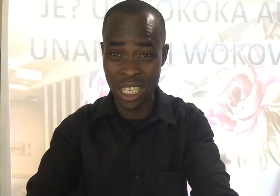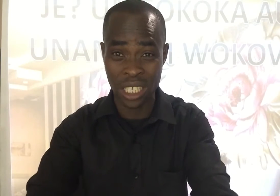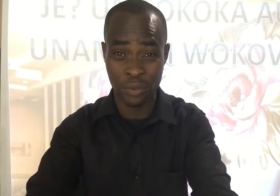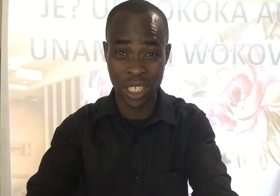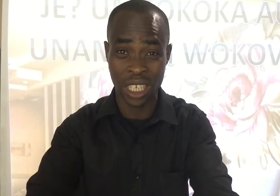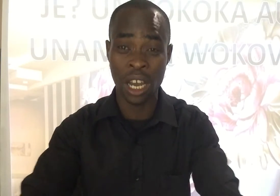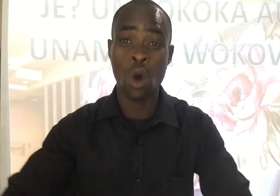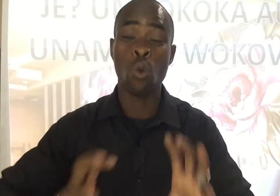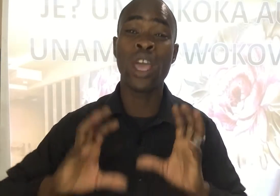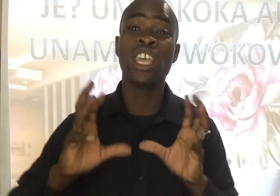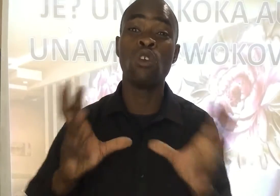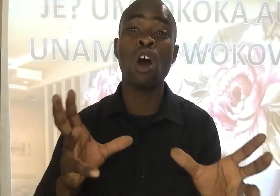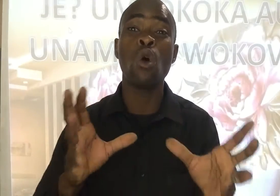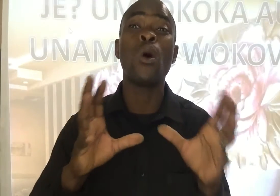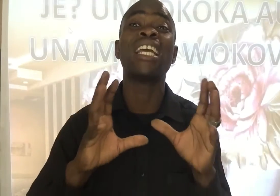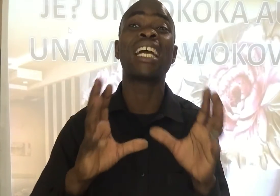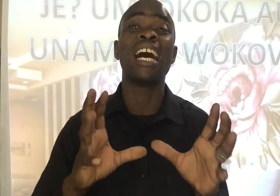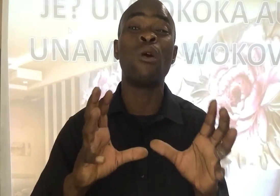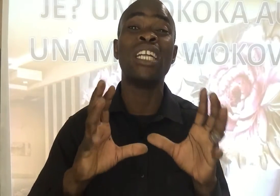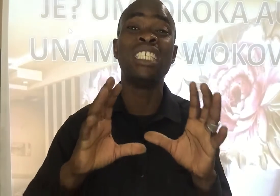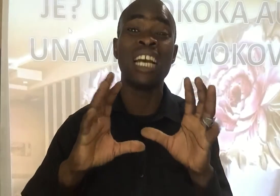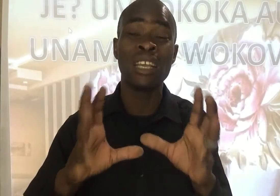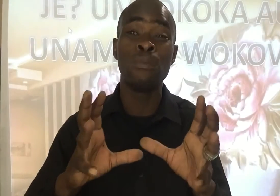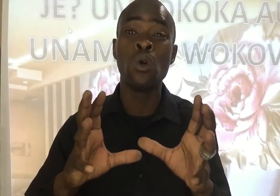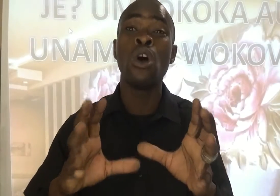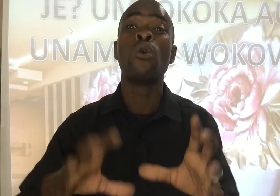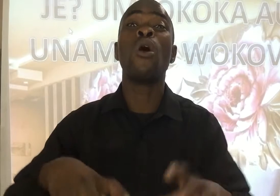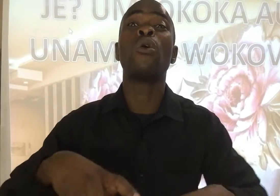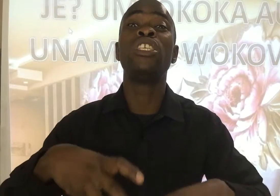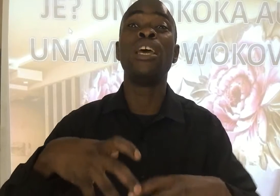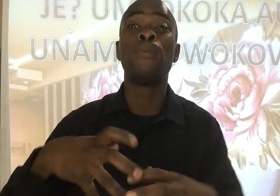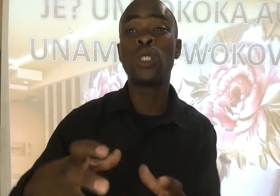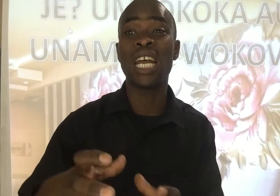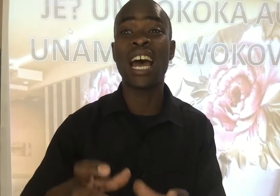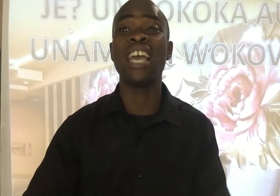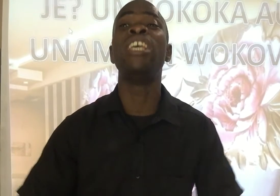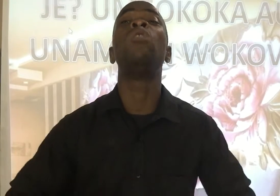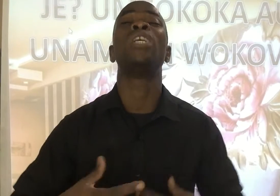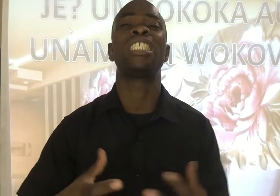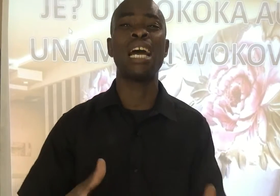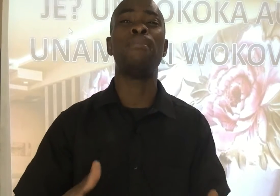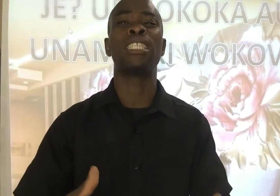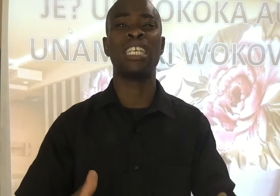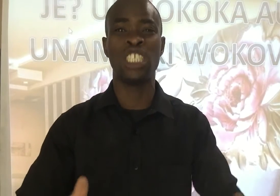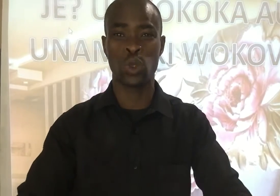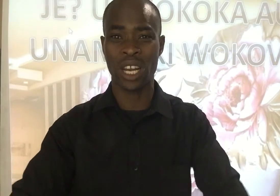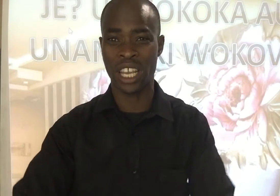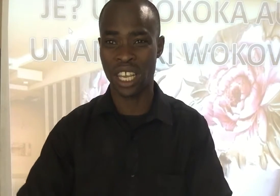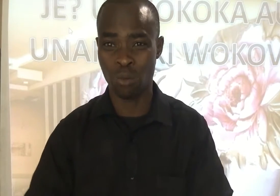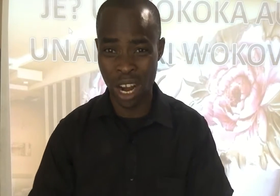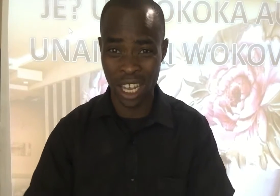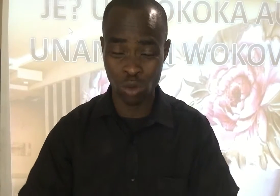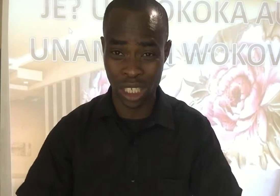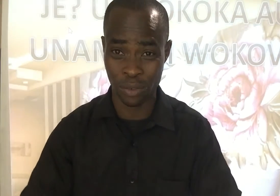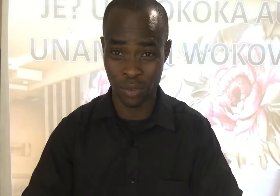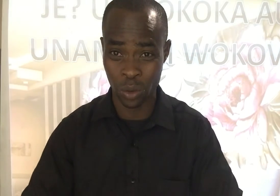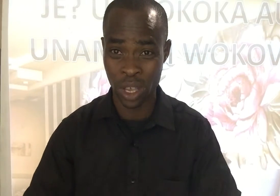walijificha, wengi wawo walijaribu kwa ujiepusha na ili wasiambata nishwe na yeye Buwana Yesu wa sifiwe